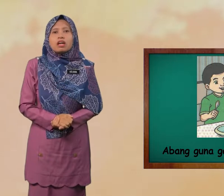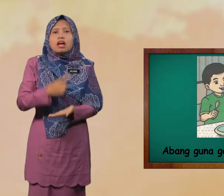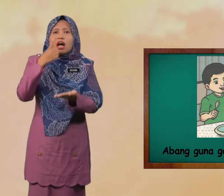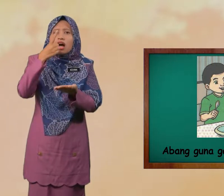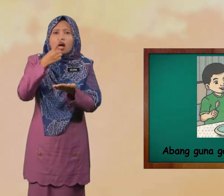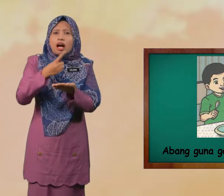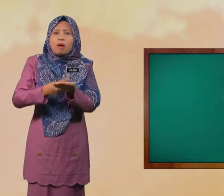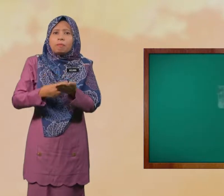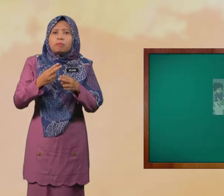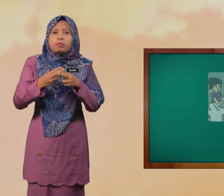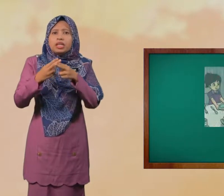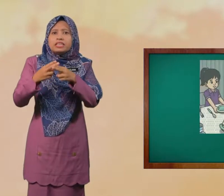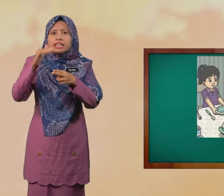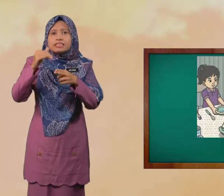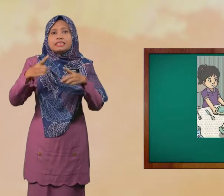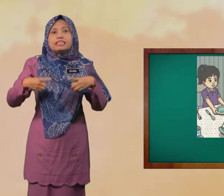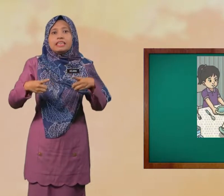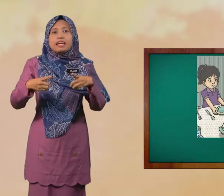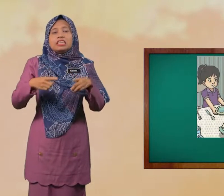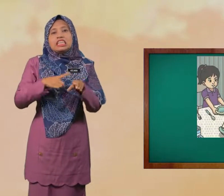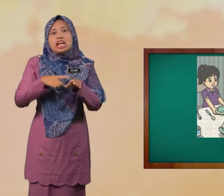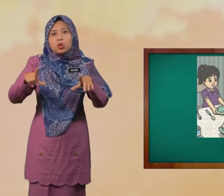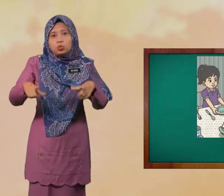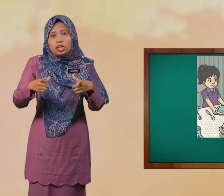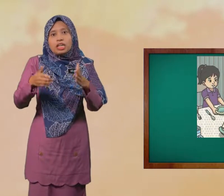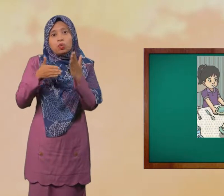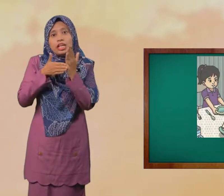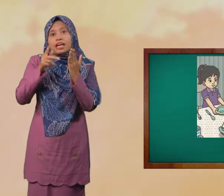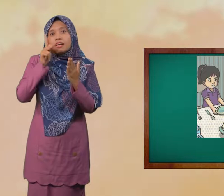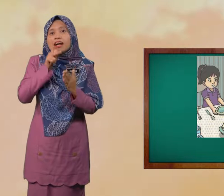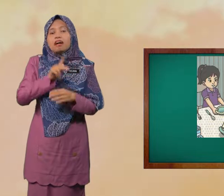Apa Pula Yang Sedang Dilakukan Oleh Kakak